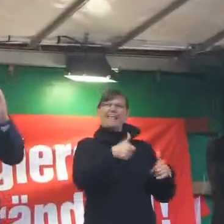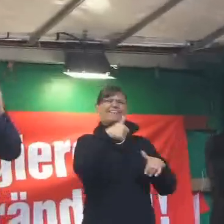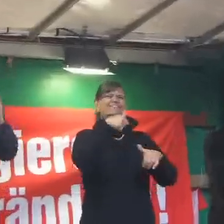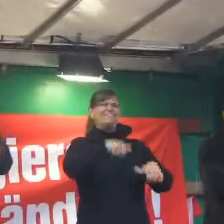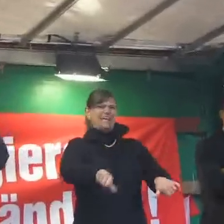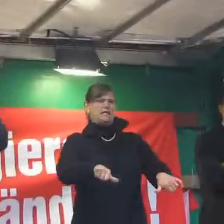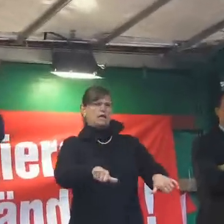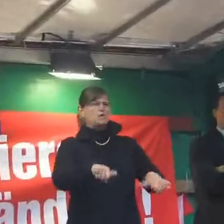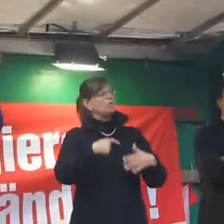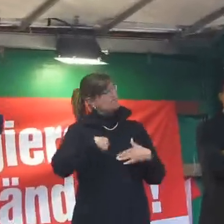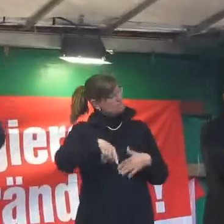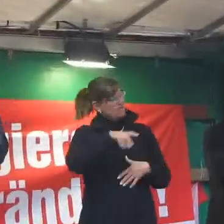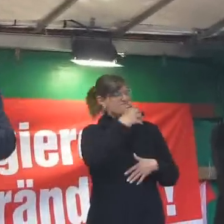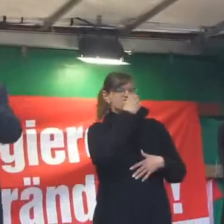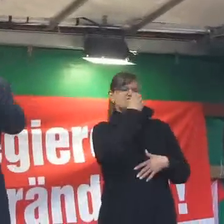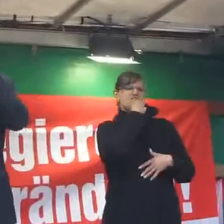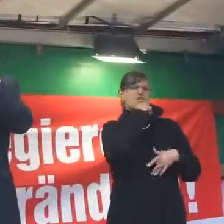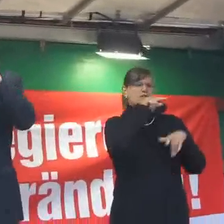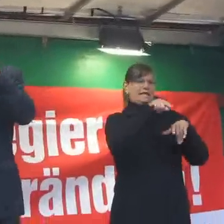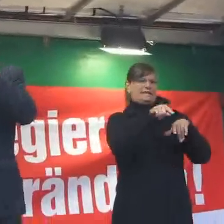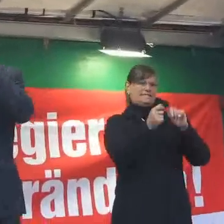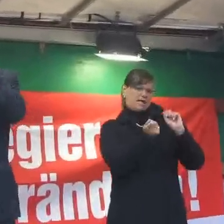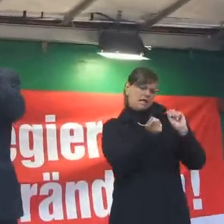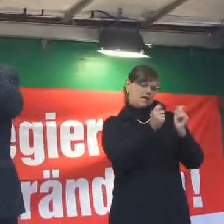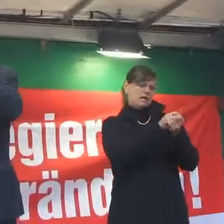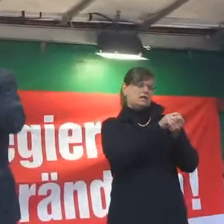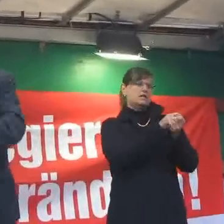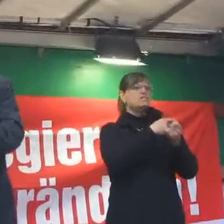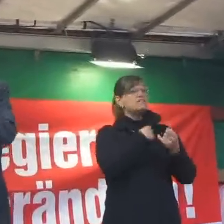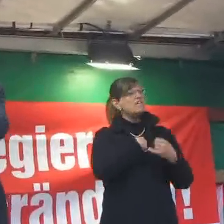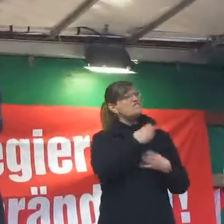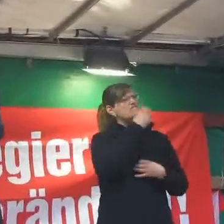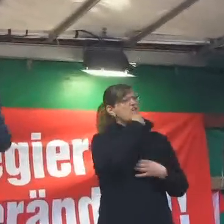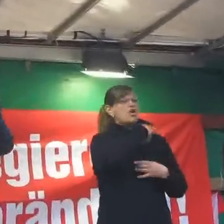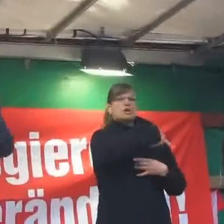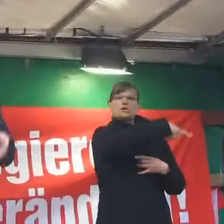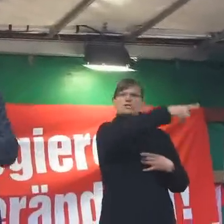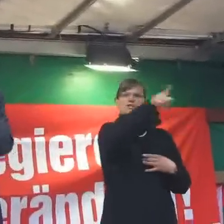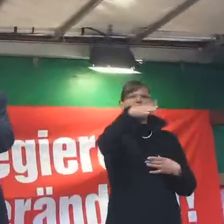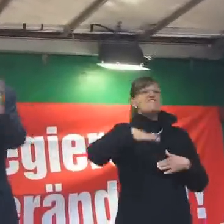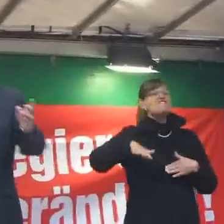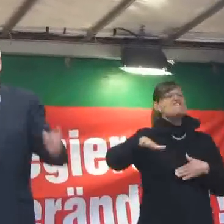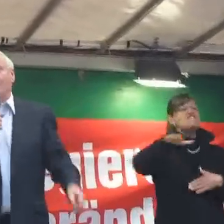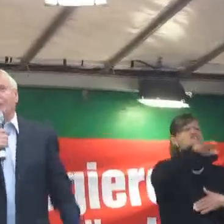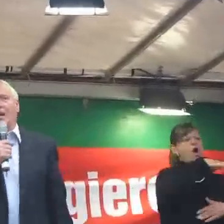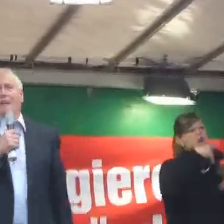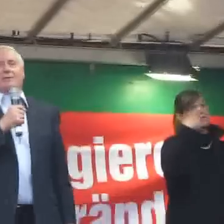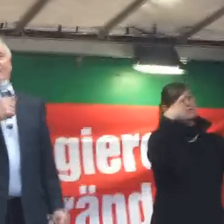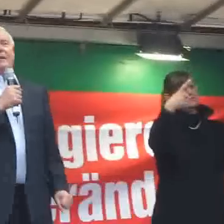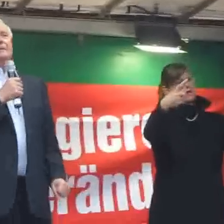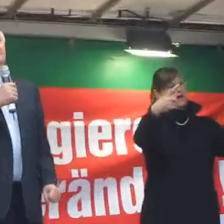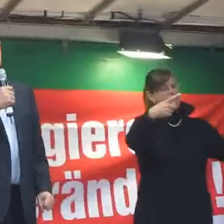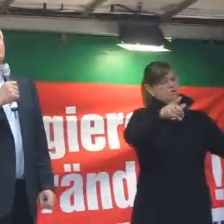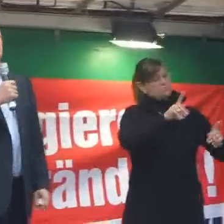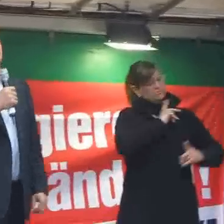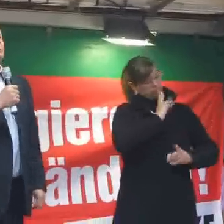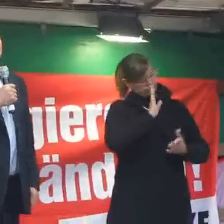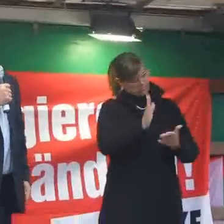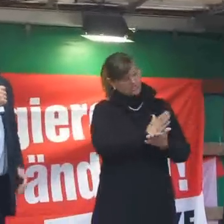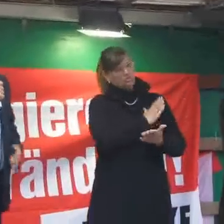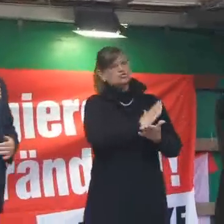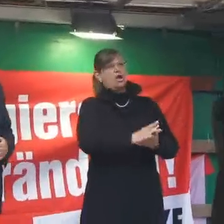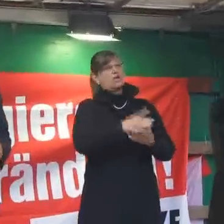Wir wollen wieder, dass das Volk sagt, wo es lang geht und nicht die Banken oder die Finanzwelt.